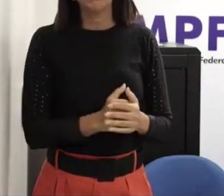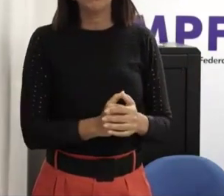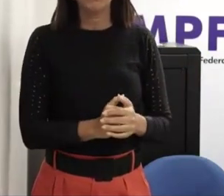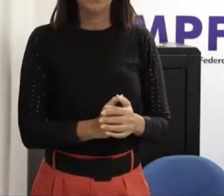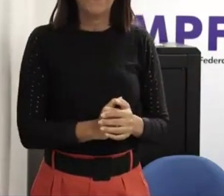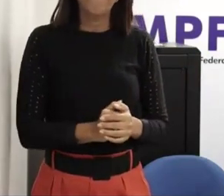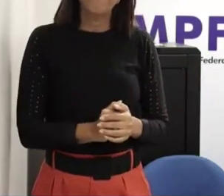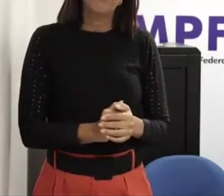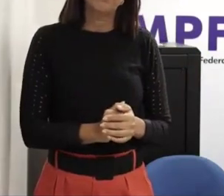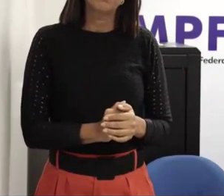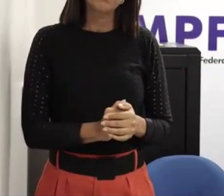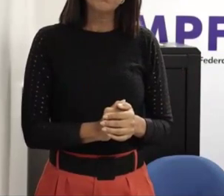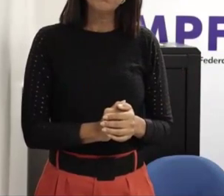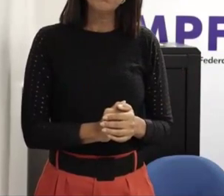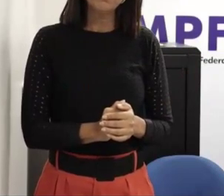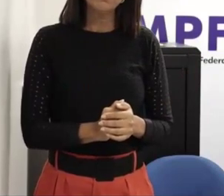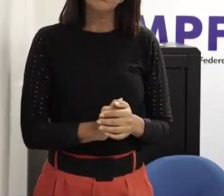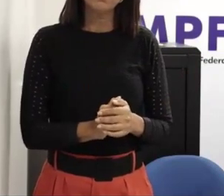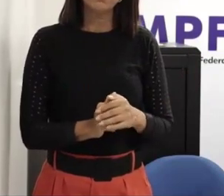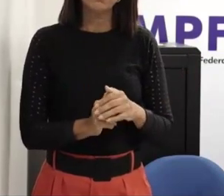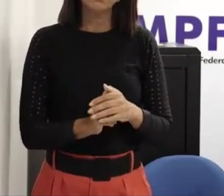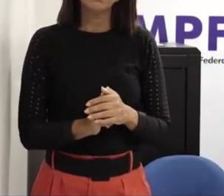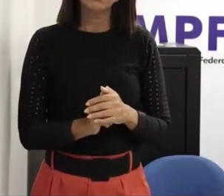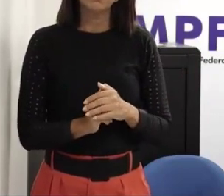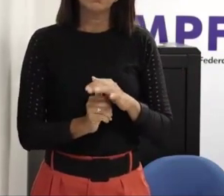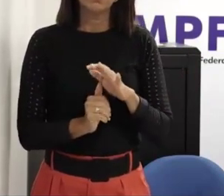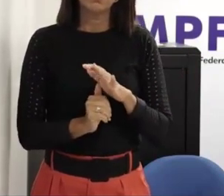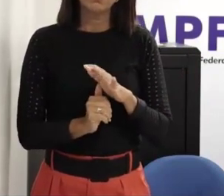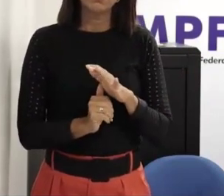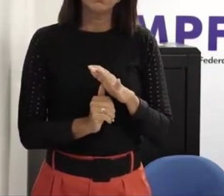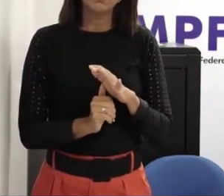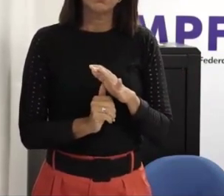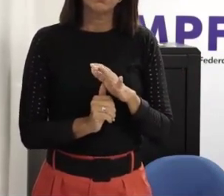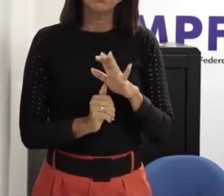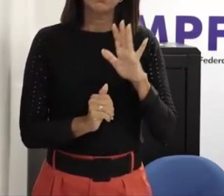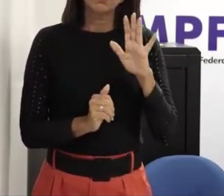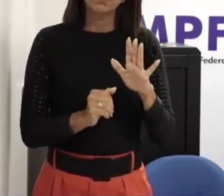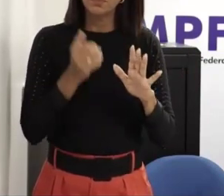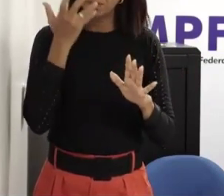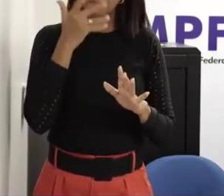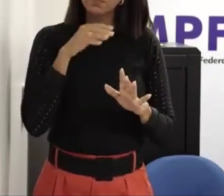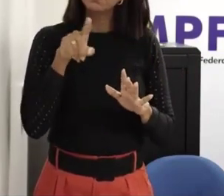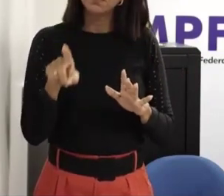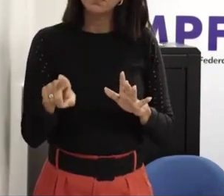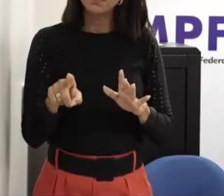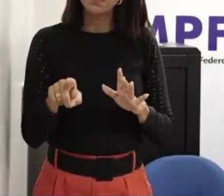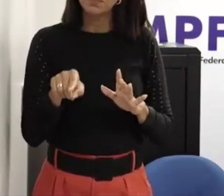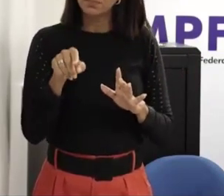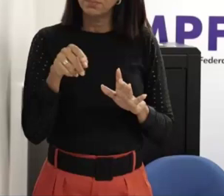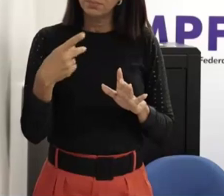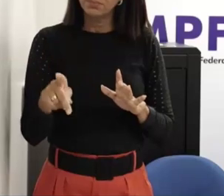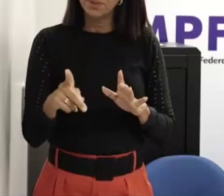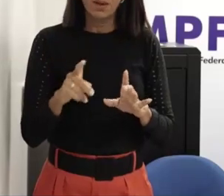mas um abuso né de novo porque que um acolhimento bem feito é muito importante porque o